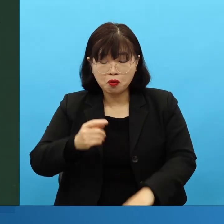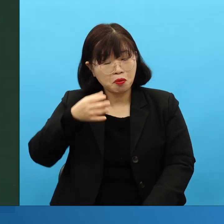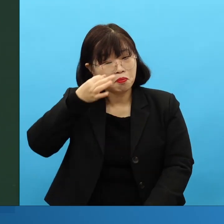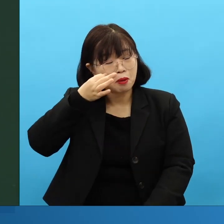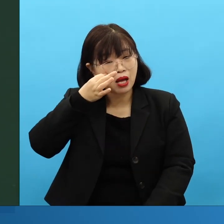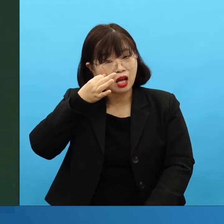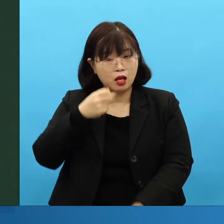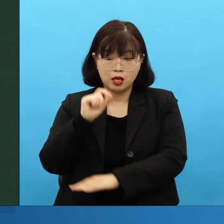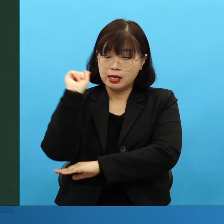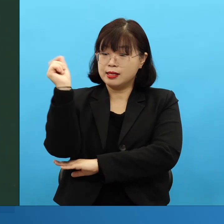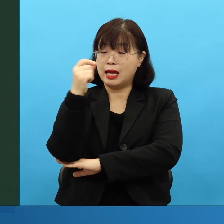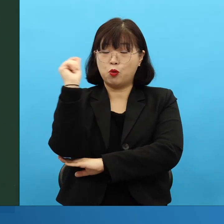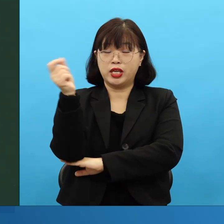강훈에서 교육이 달란 겁니다.